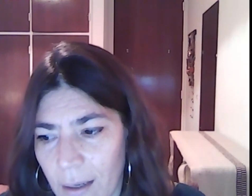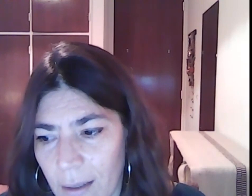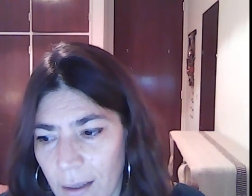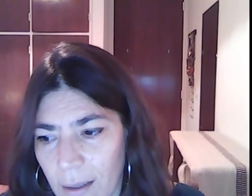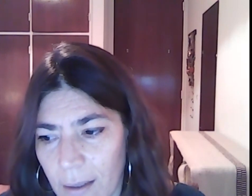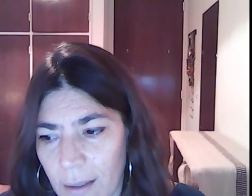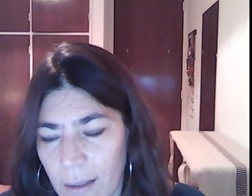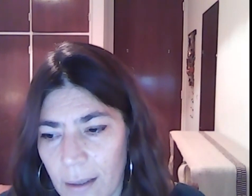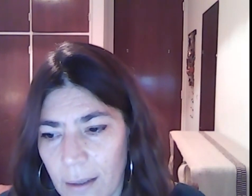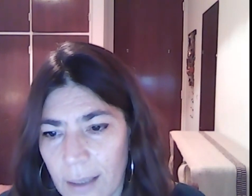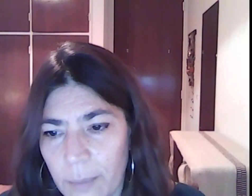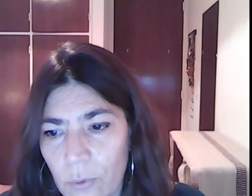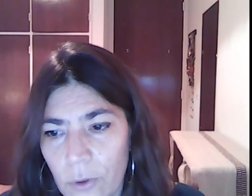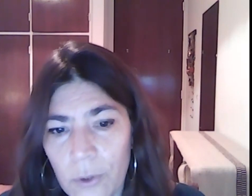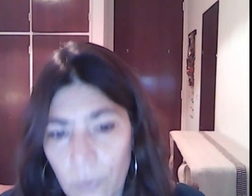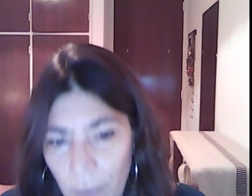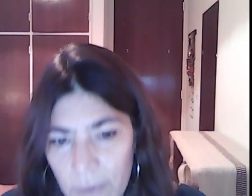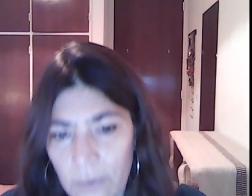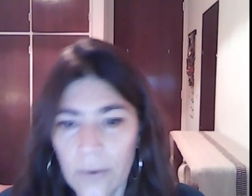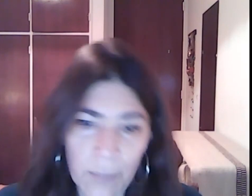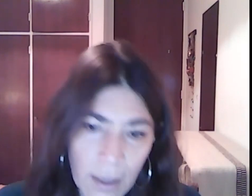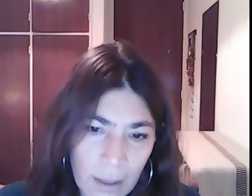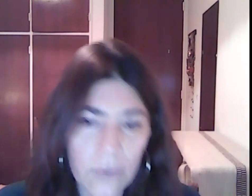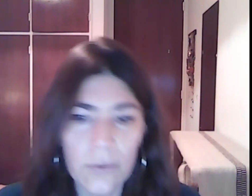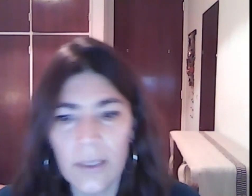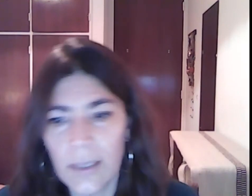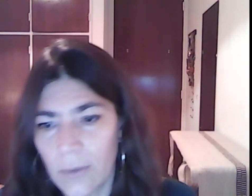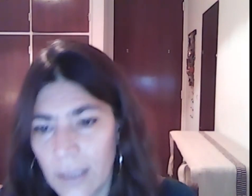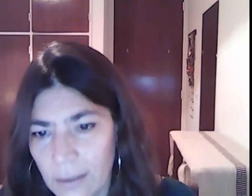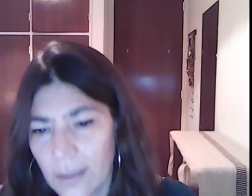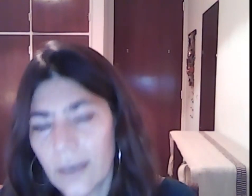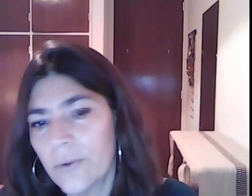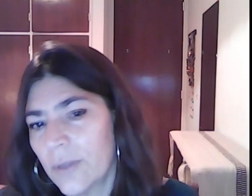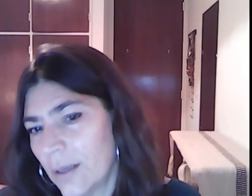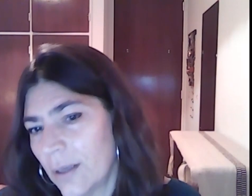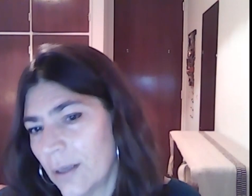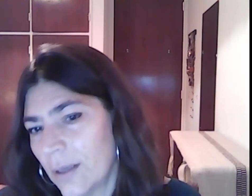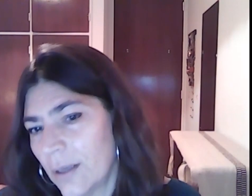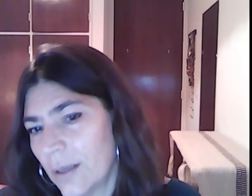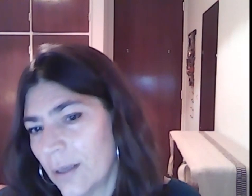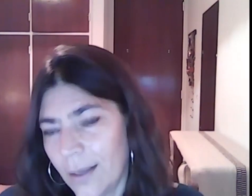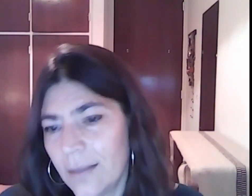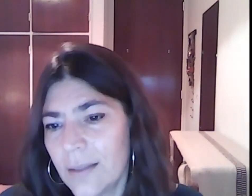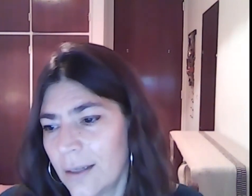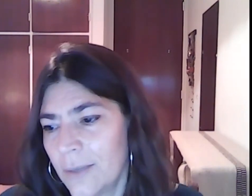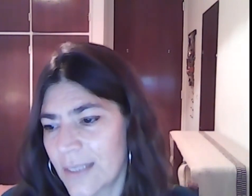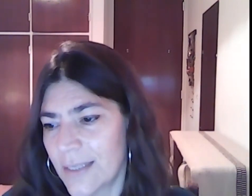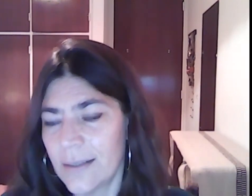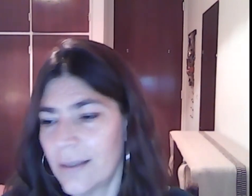capítulo número 4, de Majo y de Carolina, donde entran en una serie de